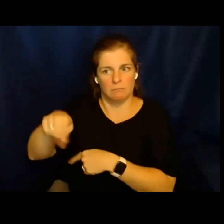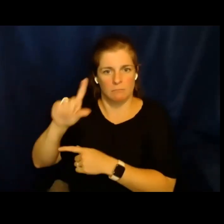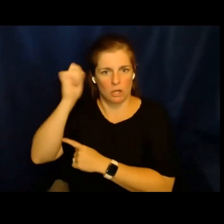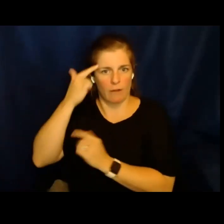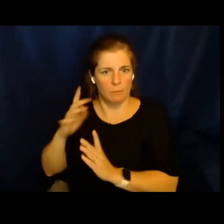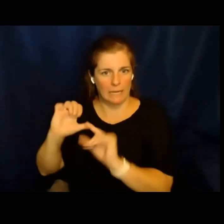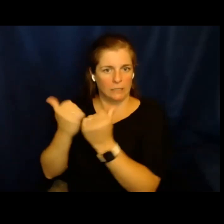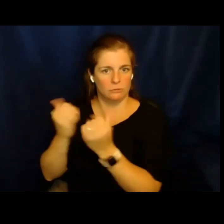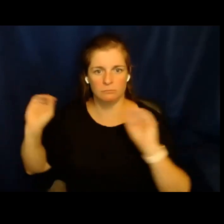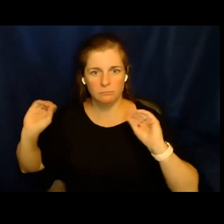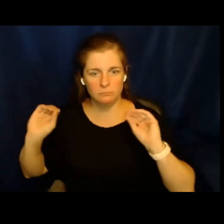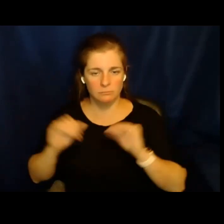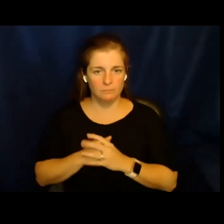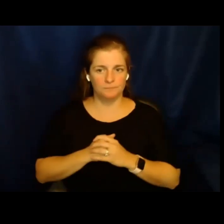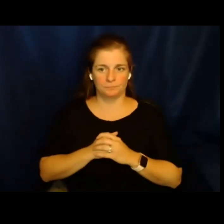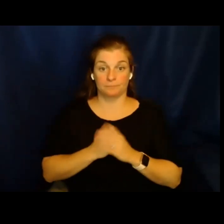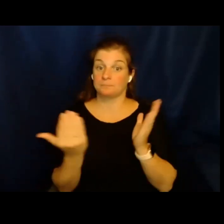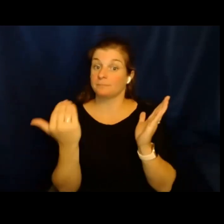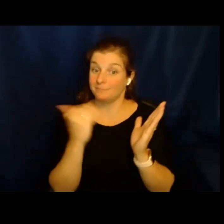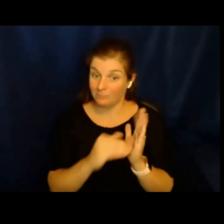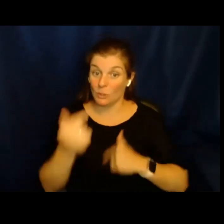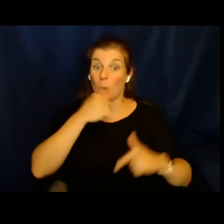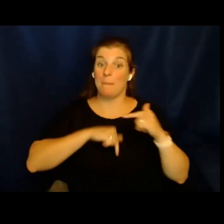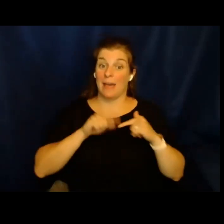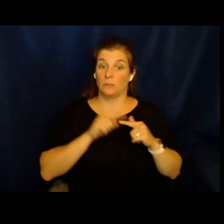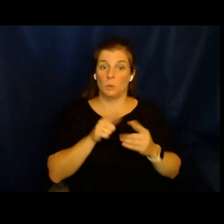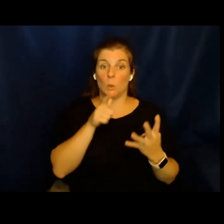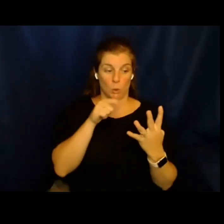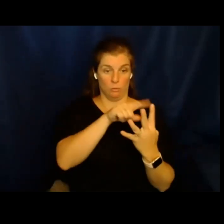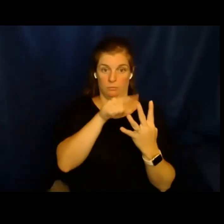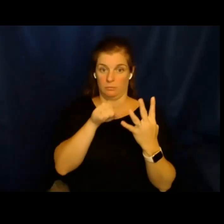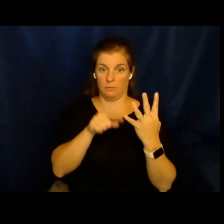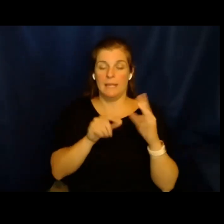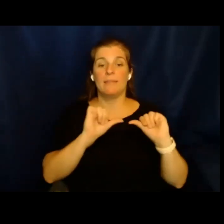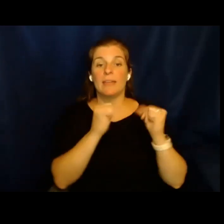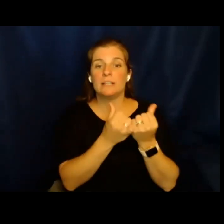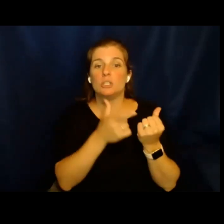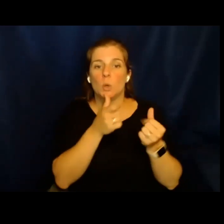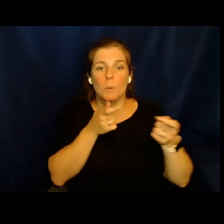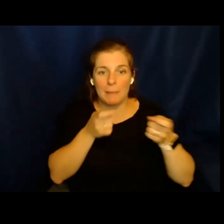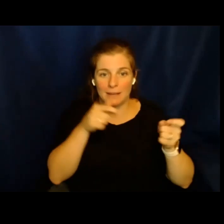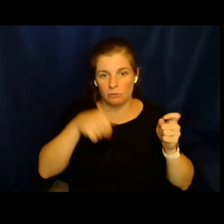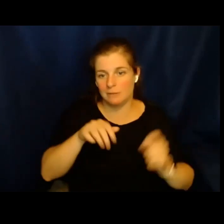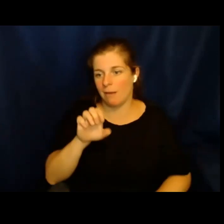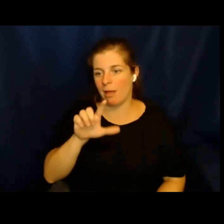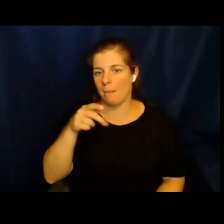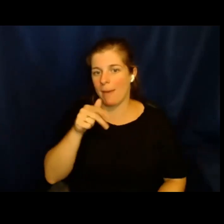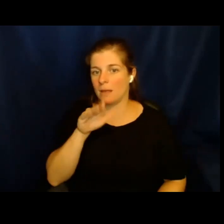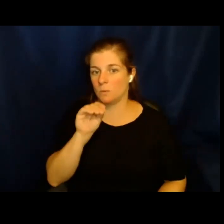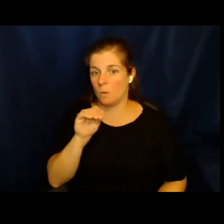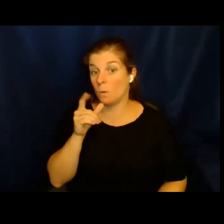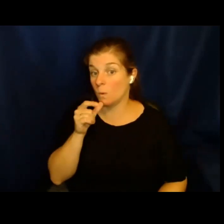rendición de cuentas por parte de estas agencias gubernamentales. Ahora, regresando a los participantes o actores, la agencia que